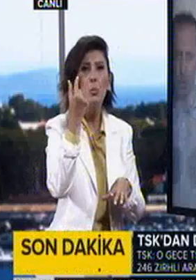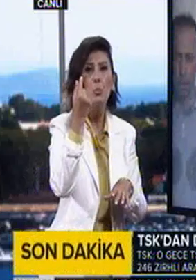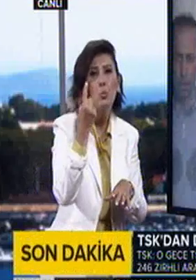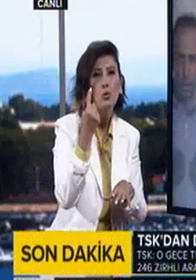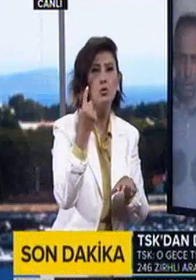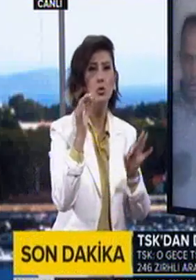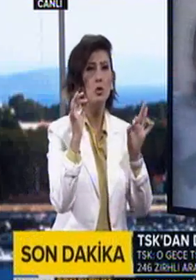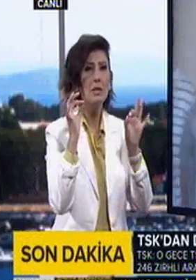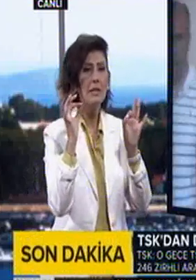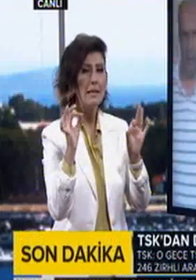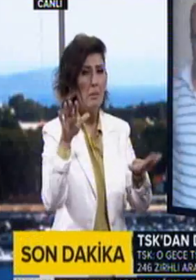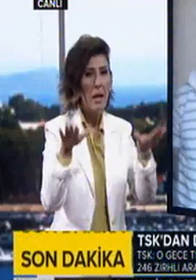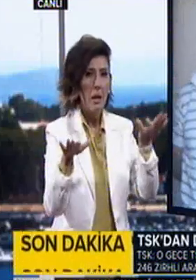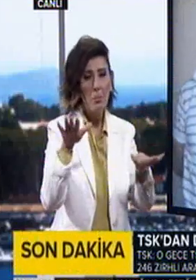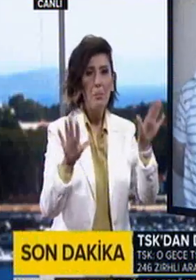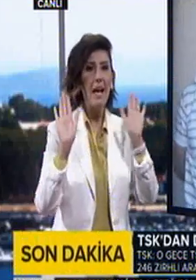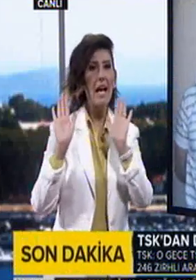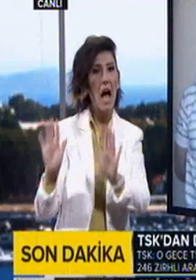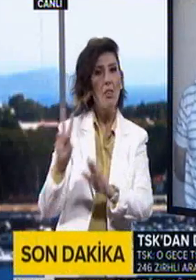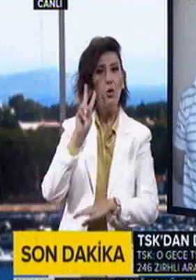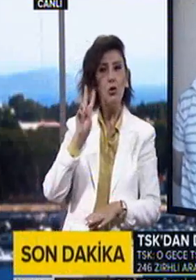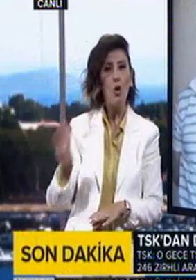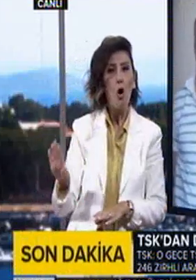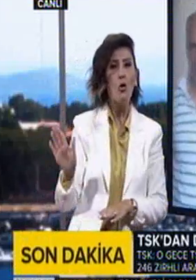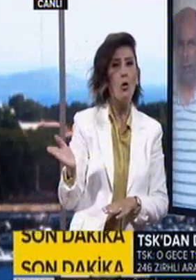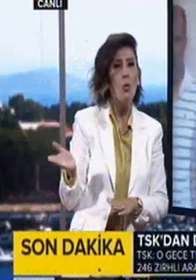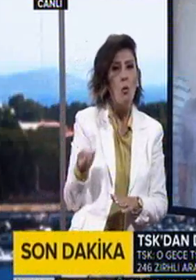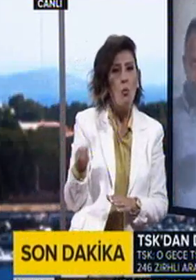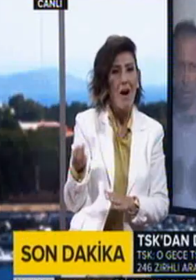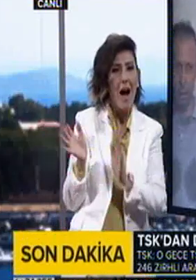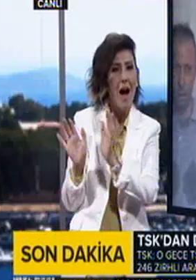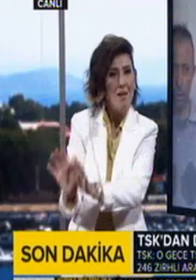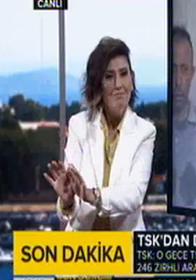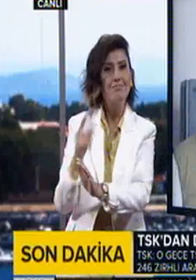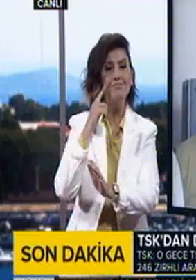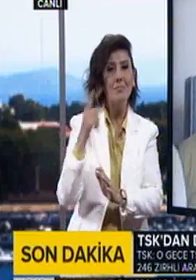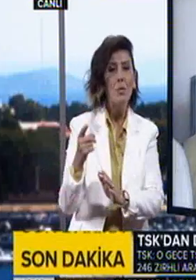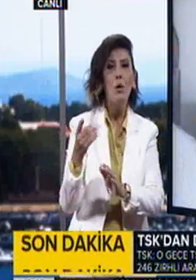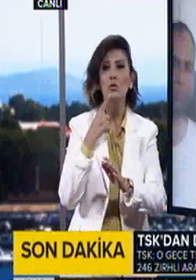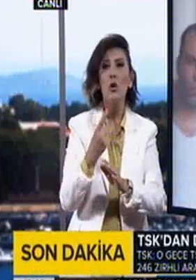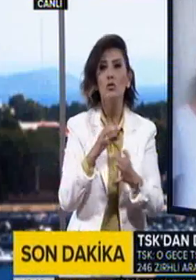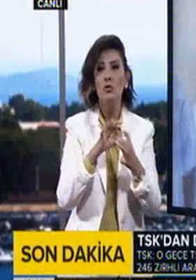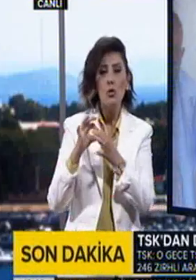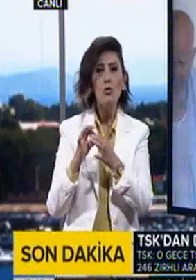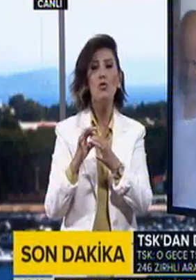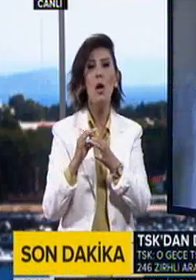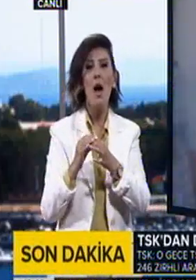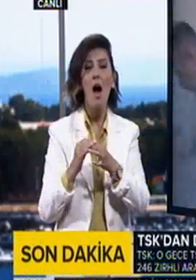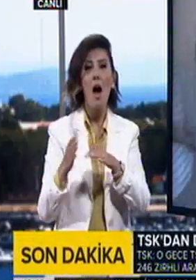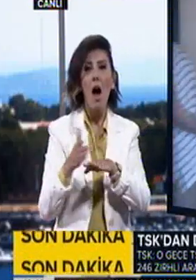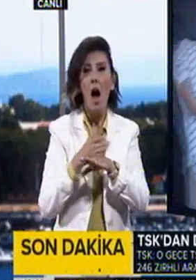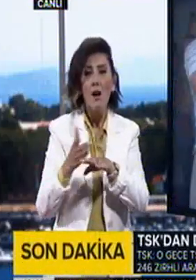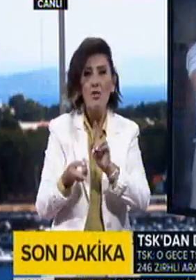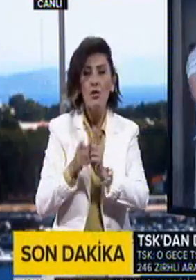seviyesinde kaldığı söylenmiş. Hiçbir kez daha hatırlatalım. Söz konusu araçların kullanım oranı ortalama